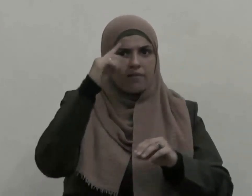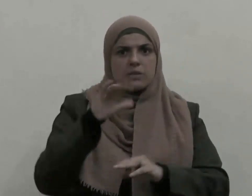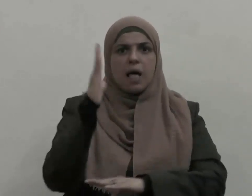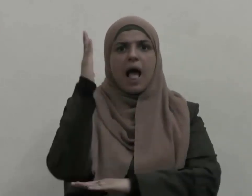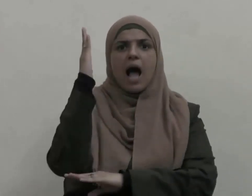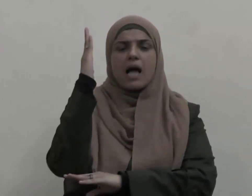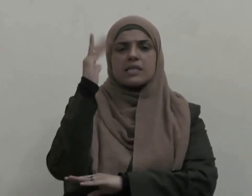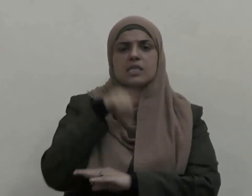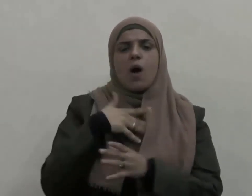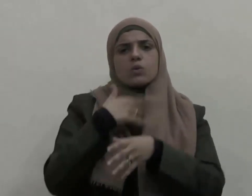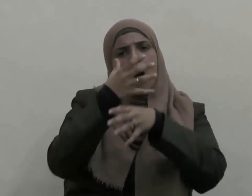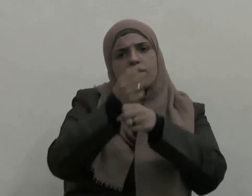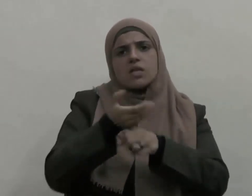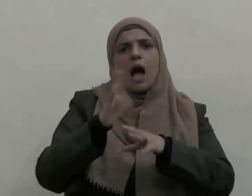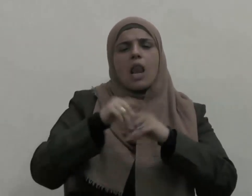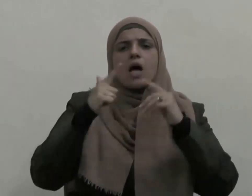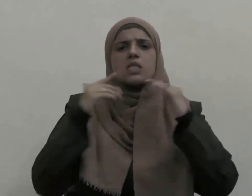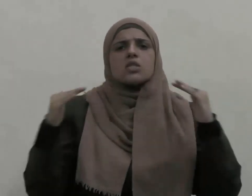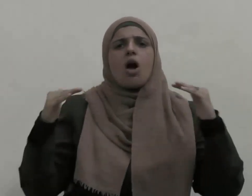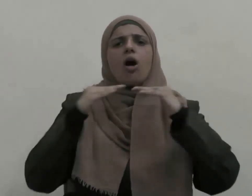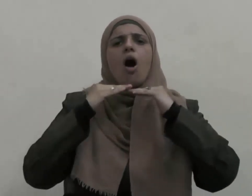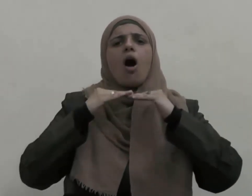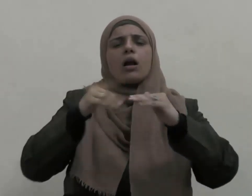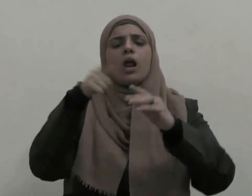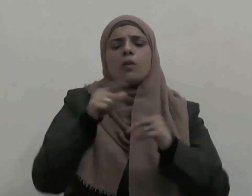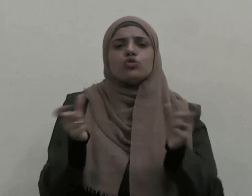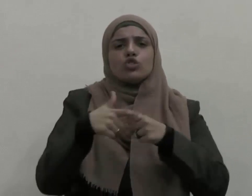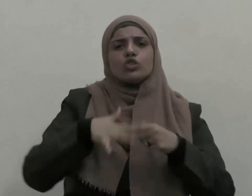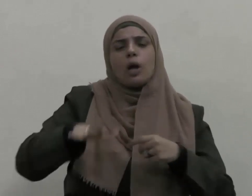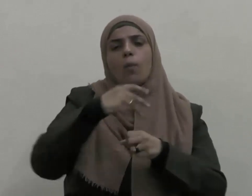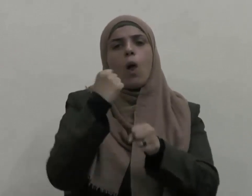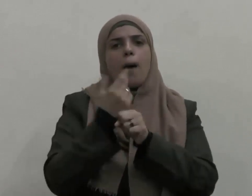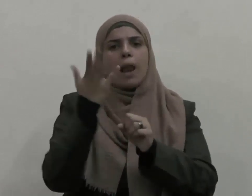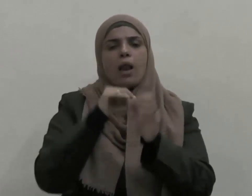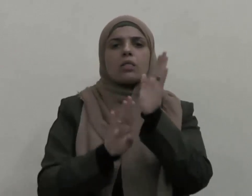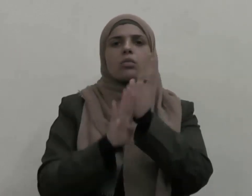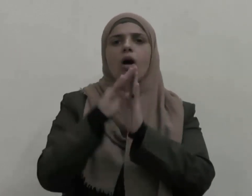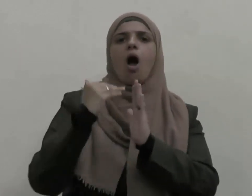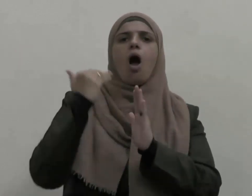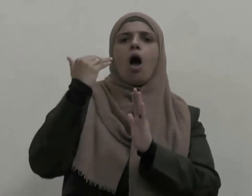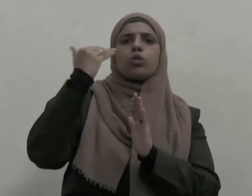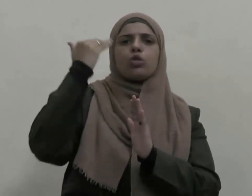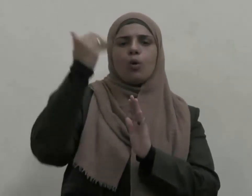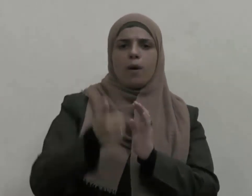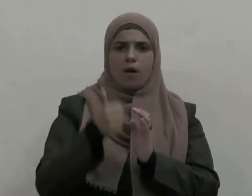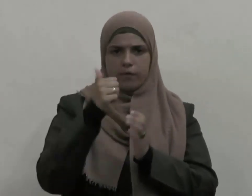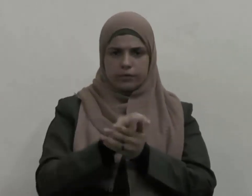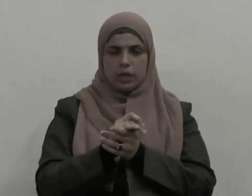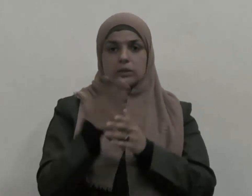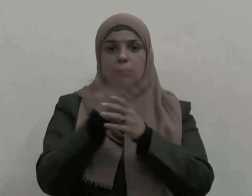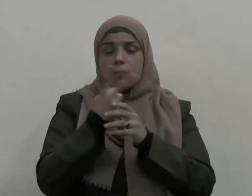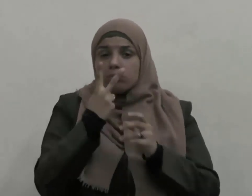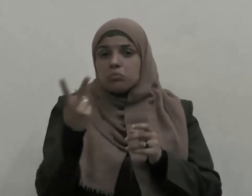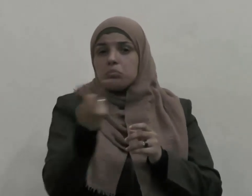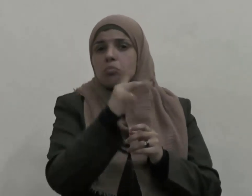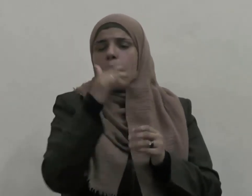استقرار المجتمع والعمل على رقيه وتقدمه من خلال تقديم الأعم نفعا على